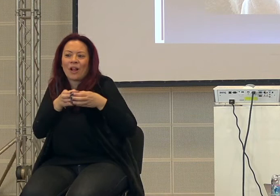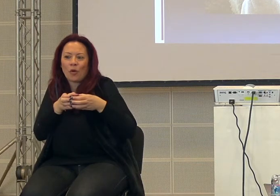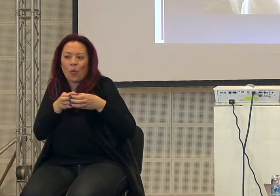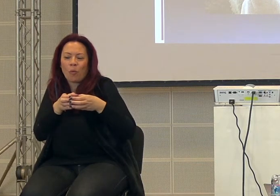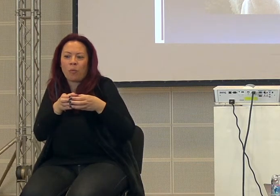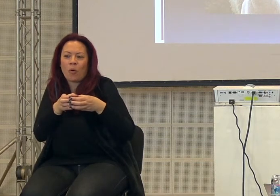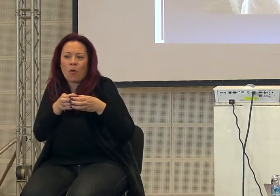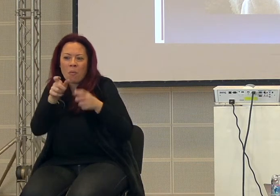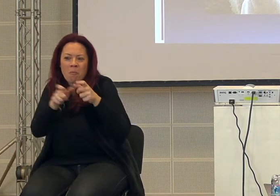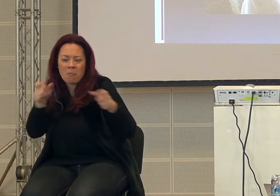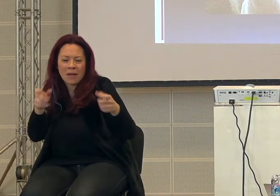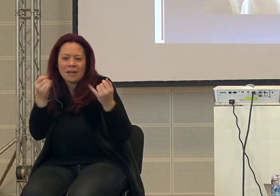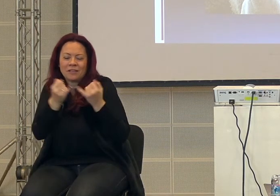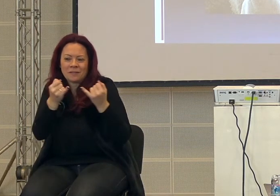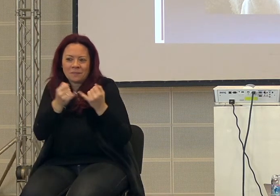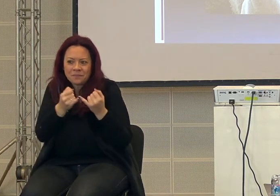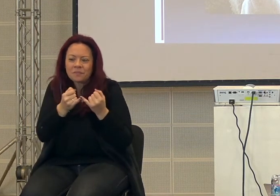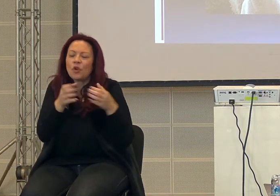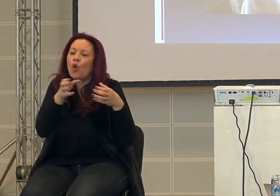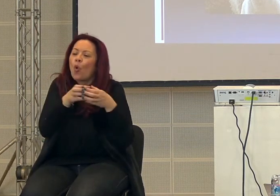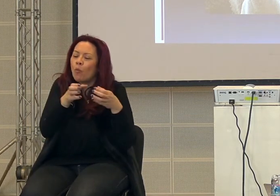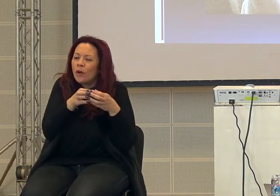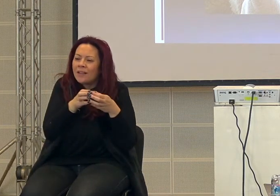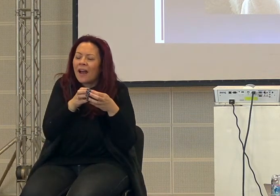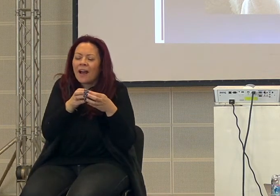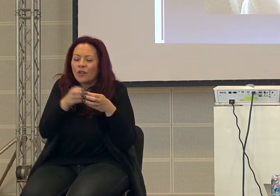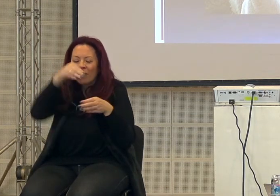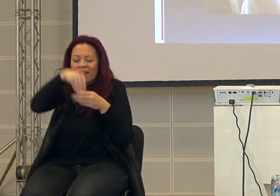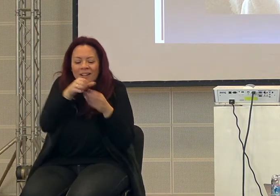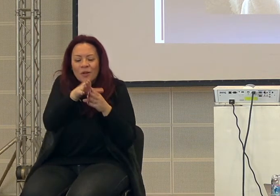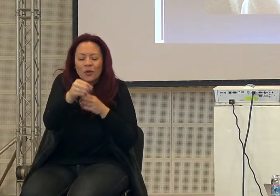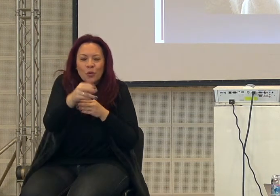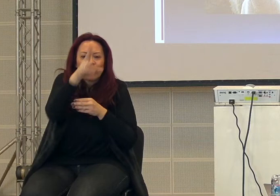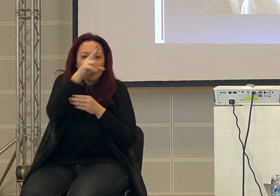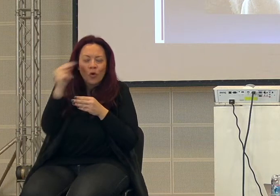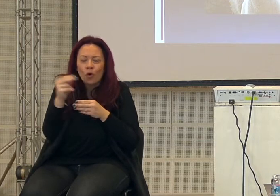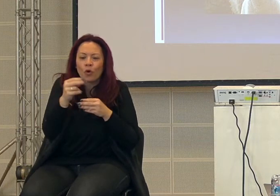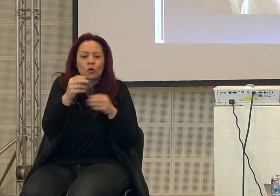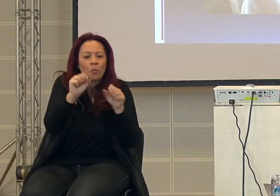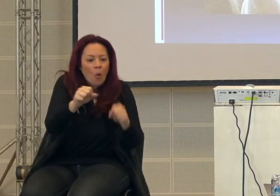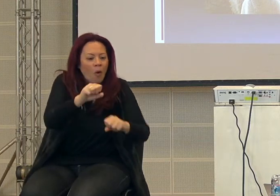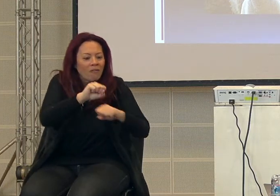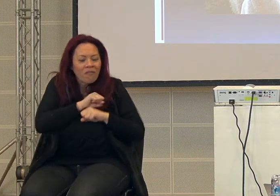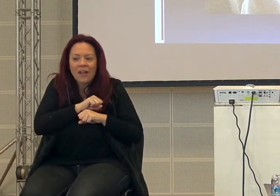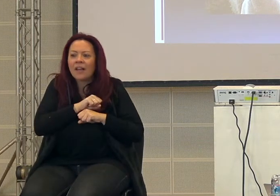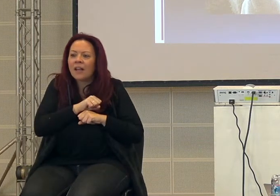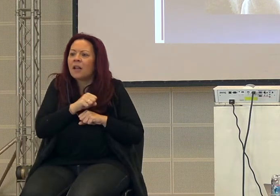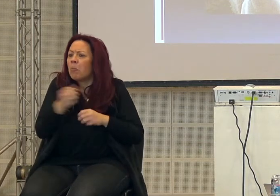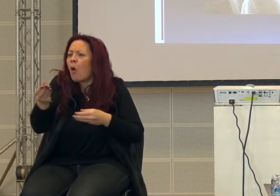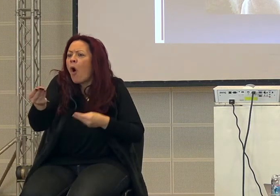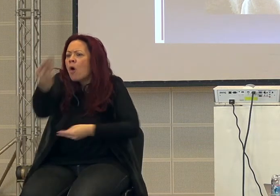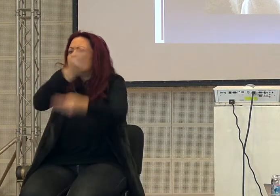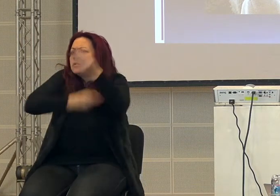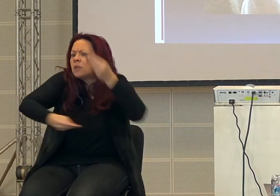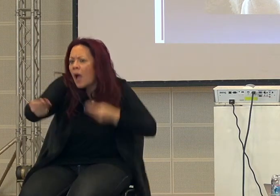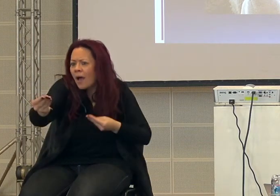piccola comunità dove tutti si conoscono e tutti si possono fidare, magari possono barattare